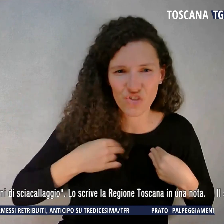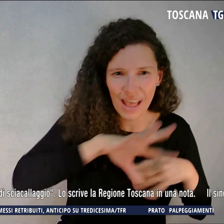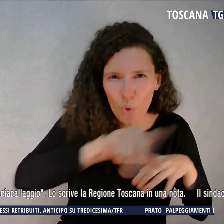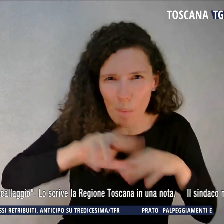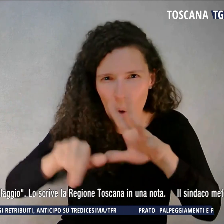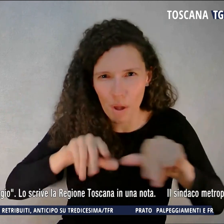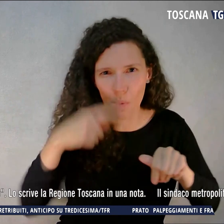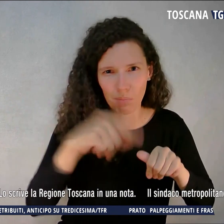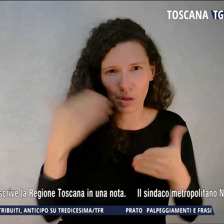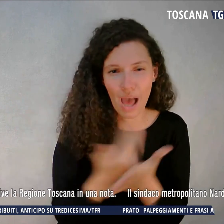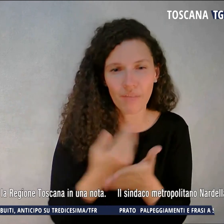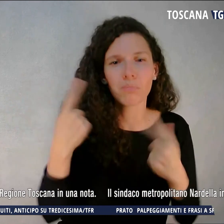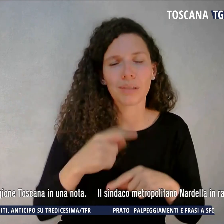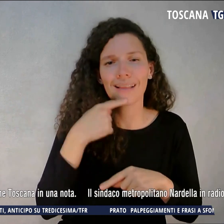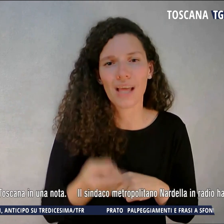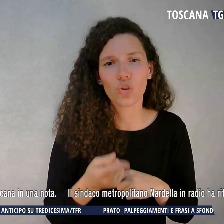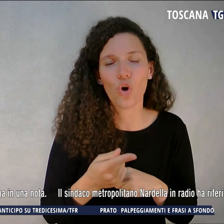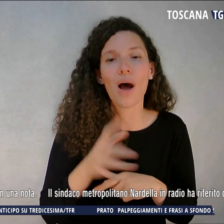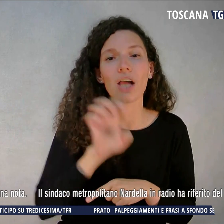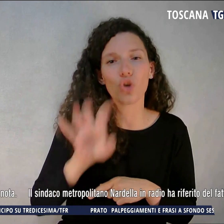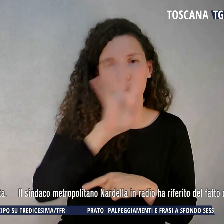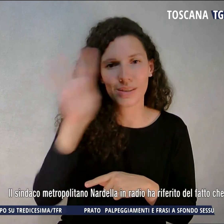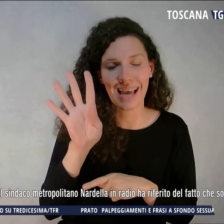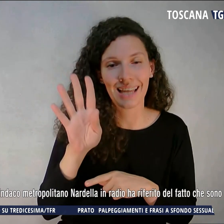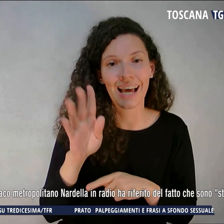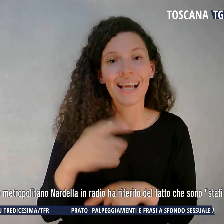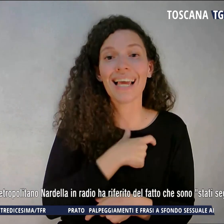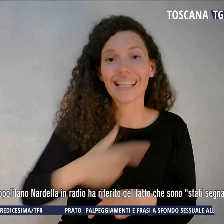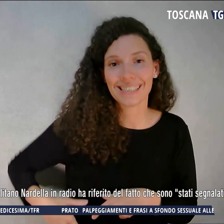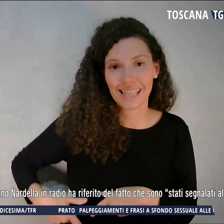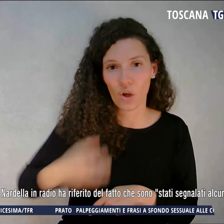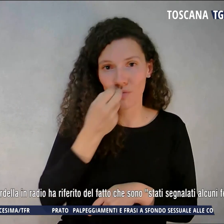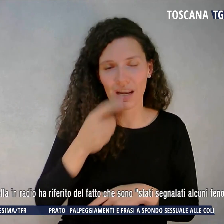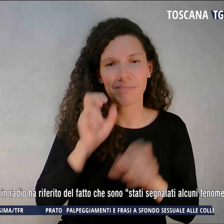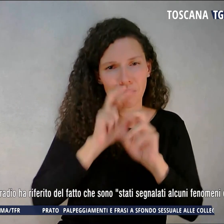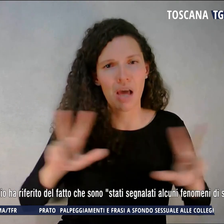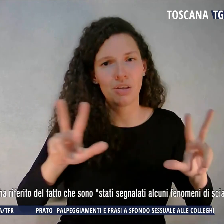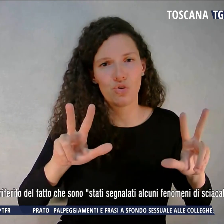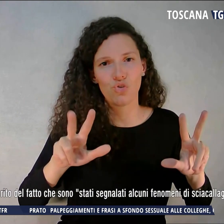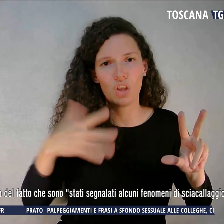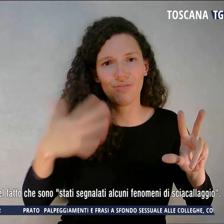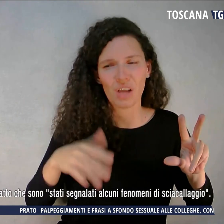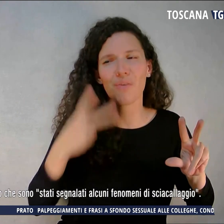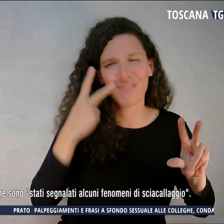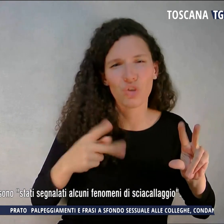metropolitano ha riferito che ci sono stati segnalati i fenomeni di sciacallaggio.